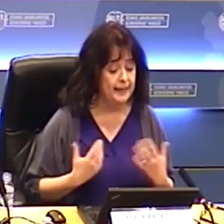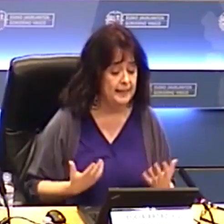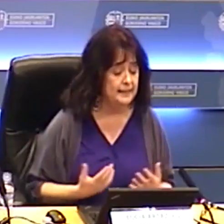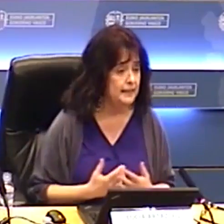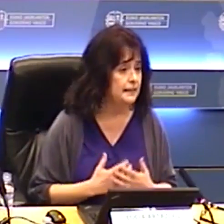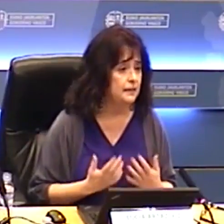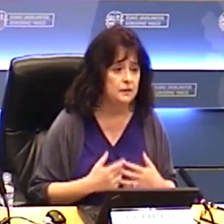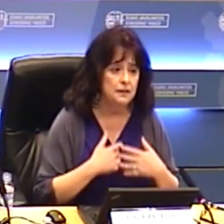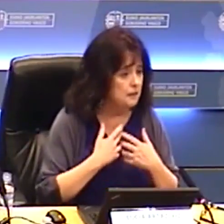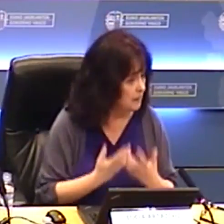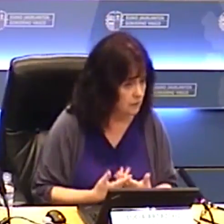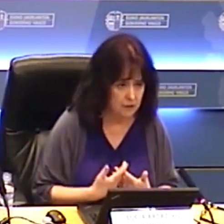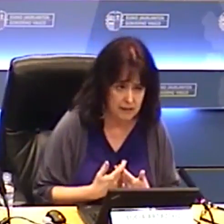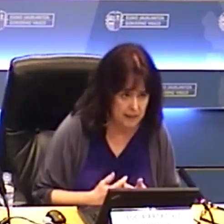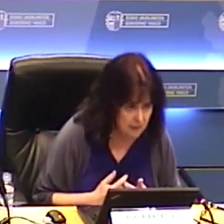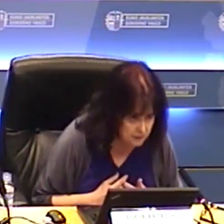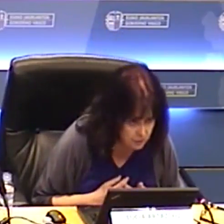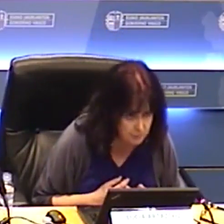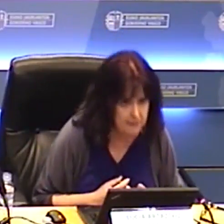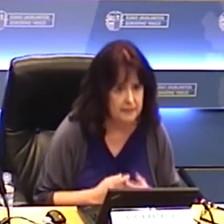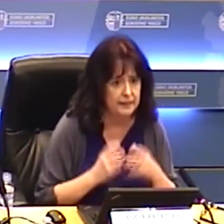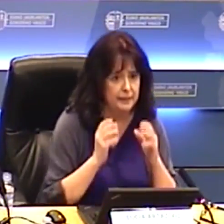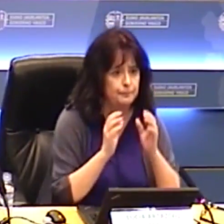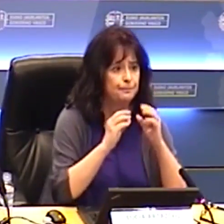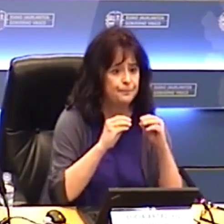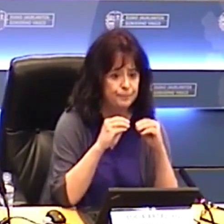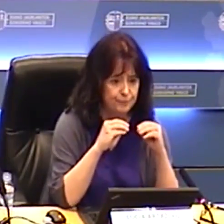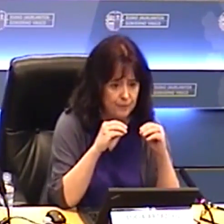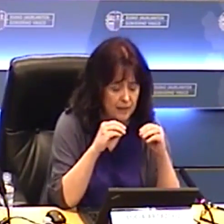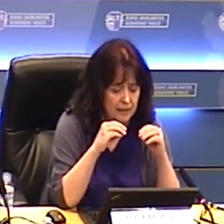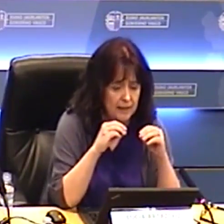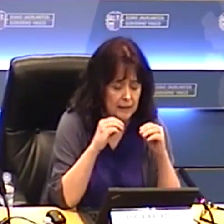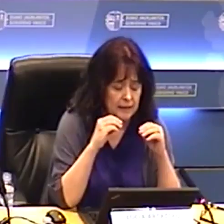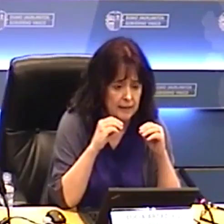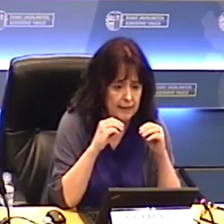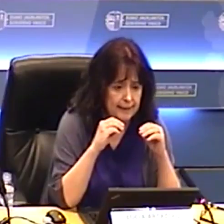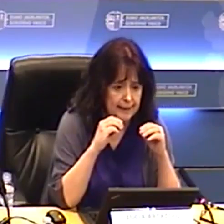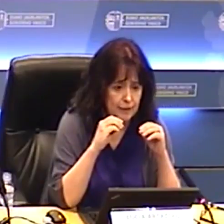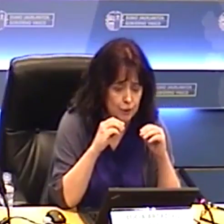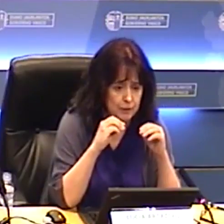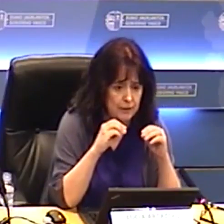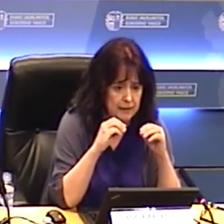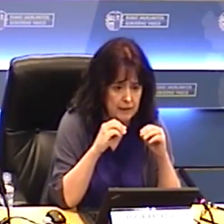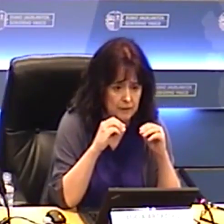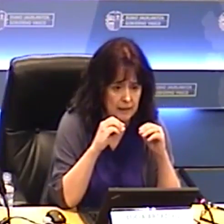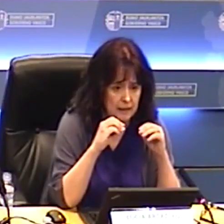En general se ha descrito, y esto es general en todos los países, que los hombres suelen tener una